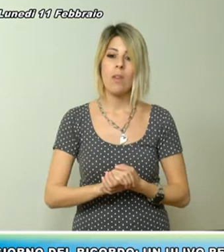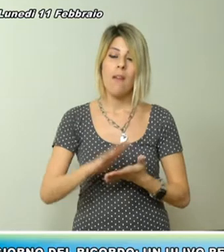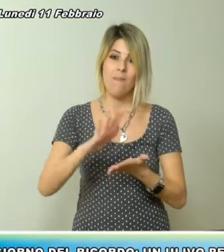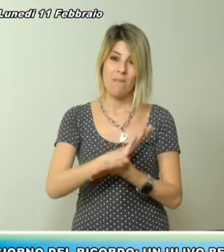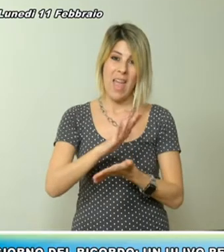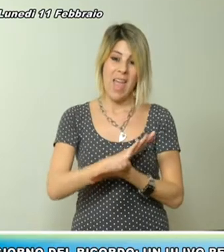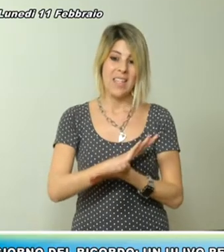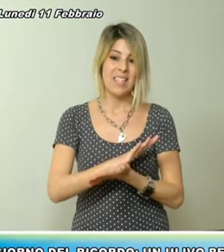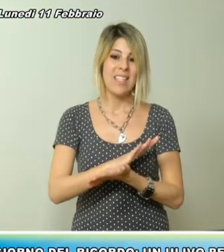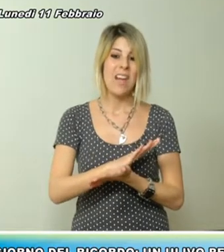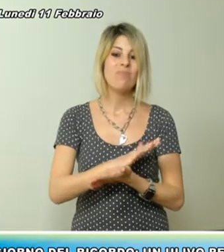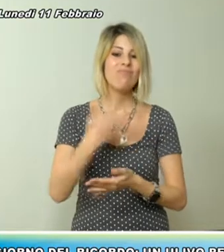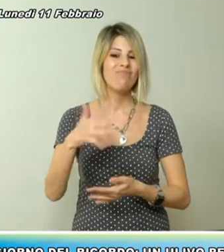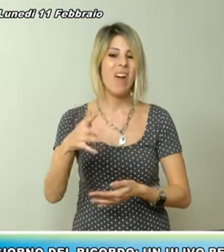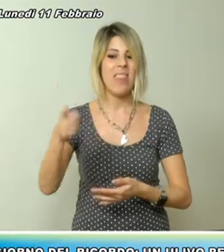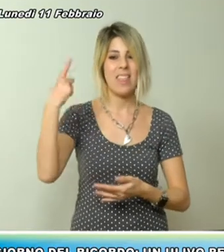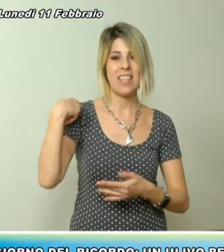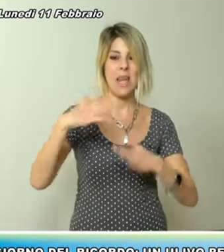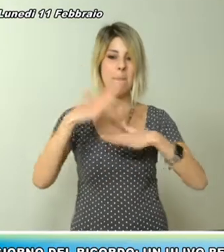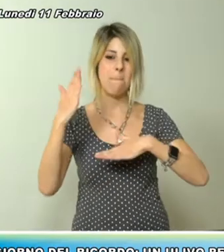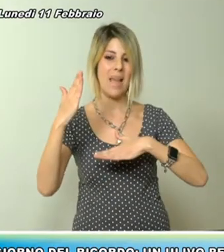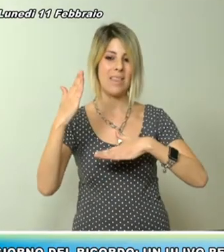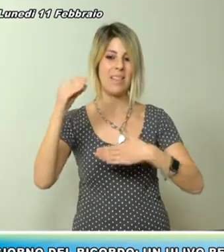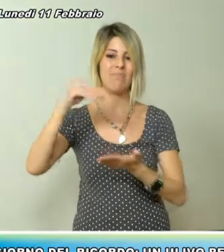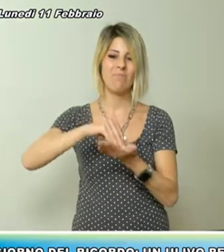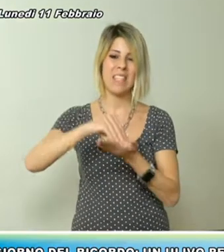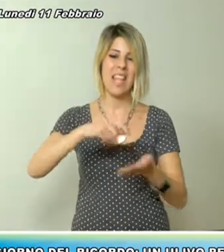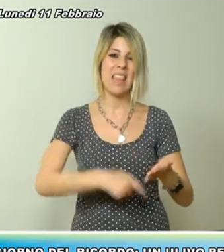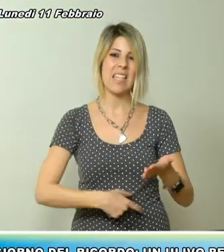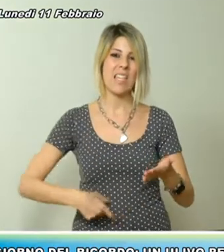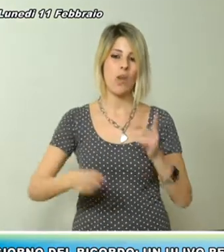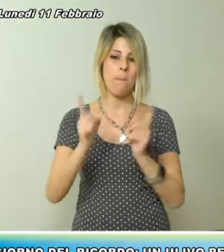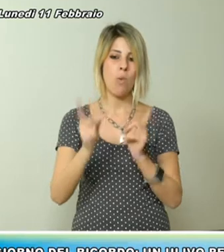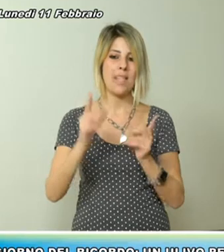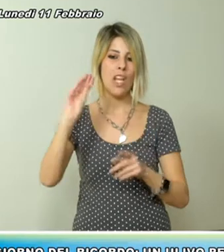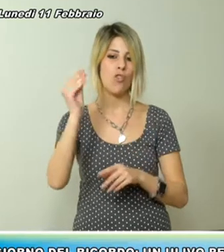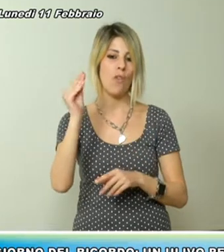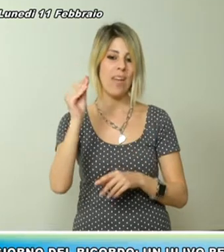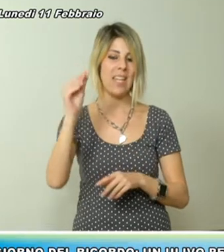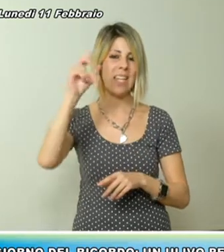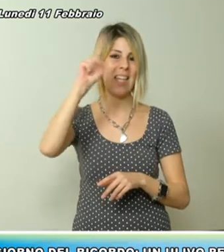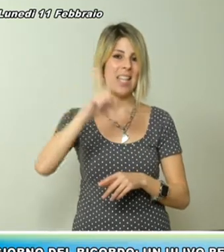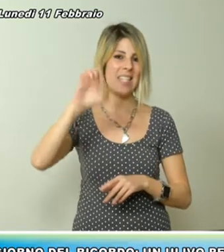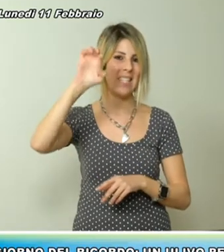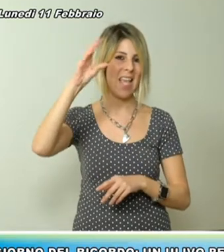alla presenza dell'assessore alle politiche giovanili, Stefania Zedda